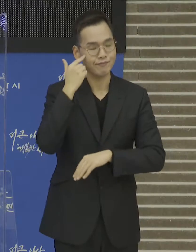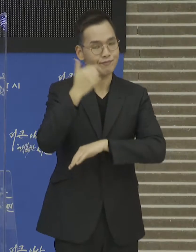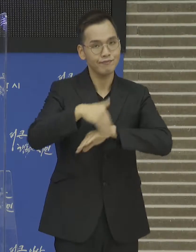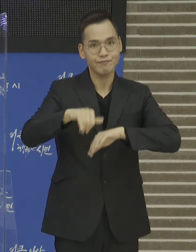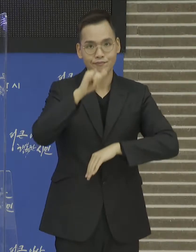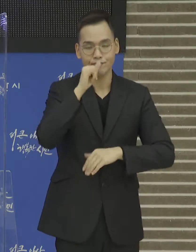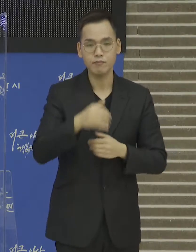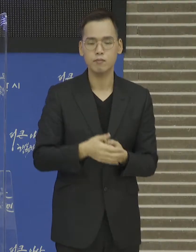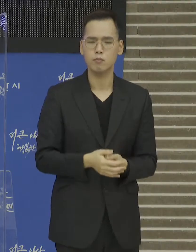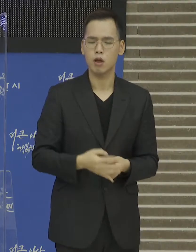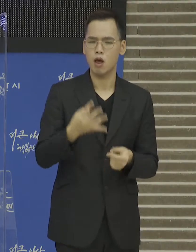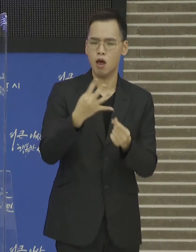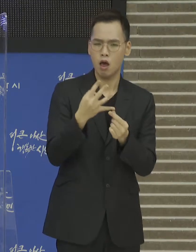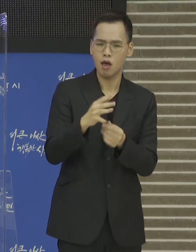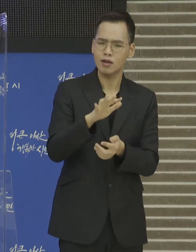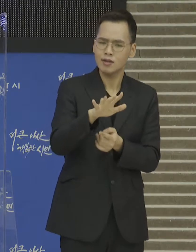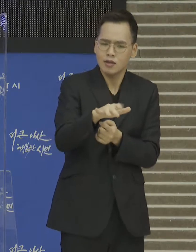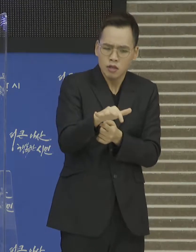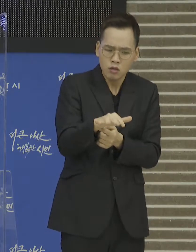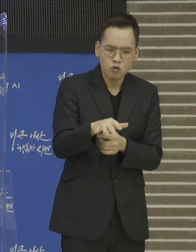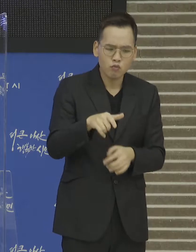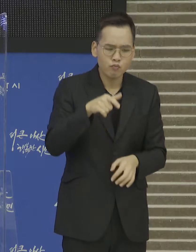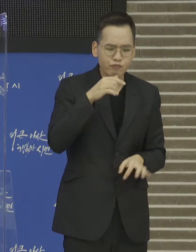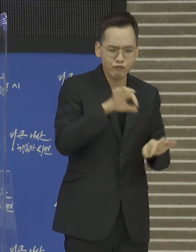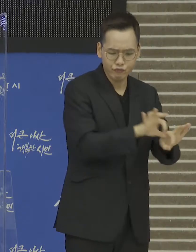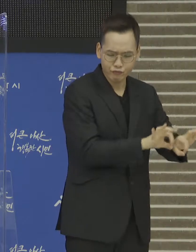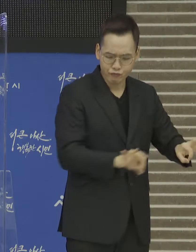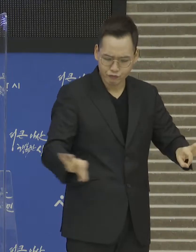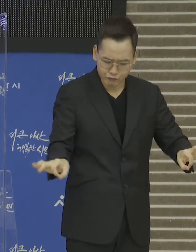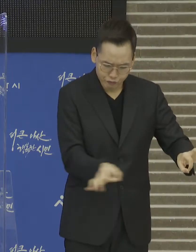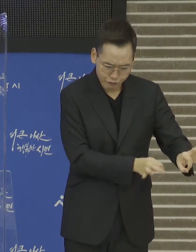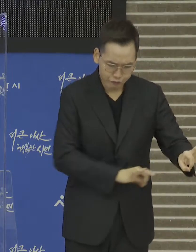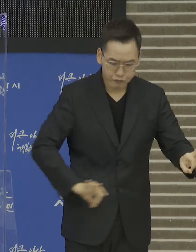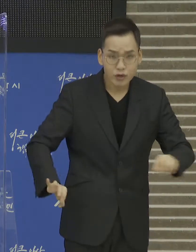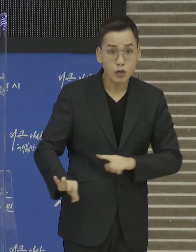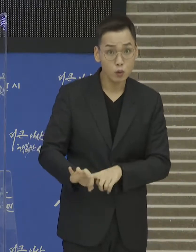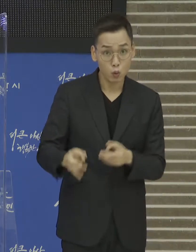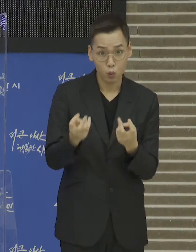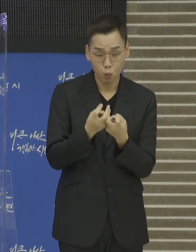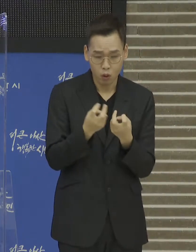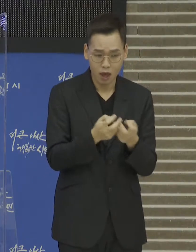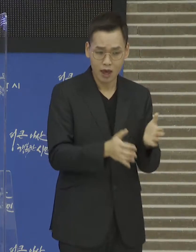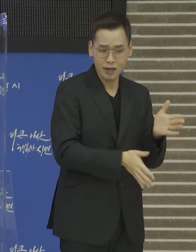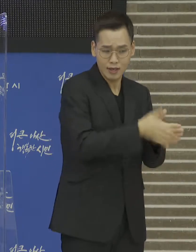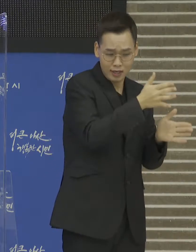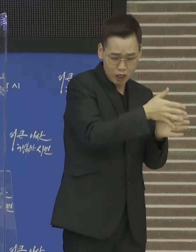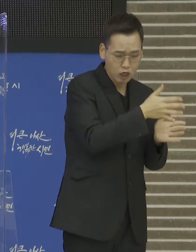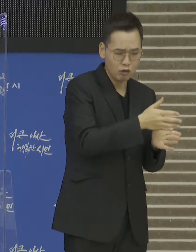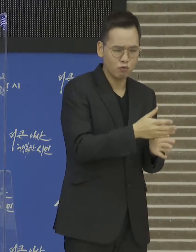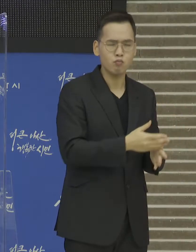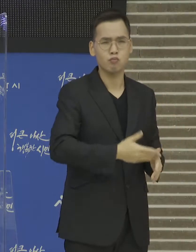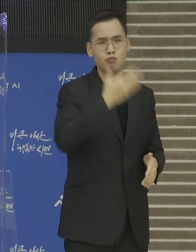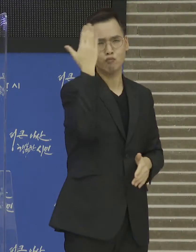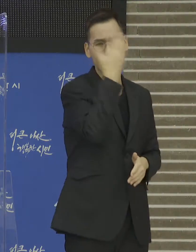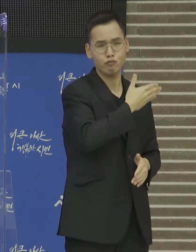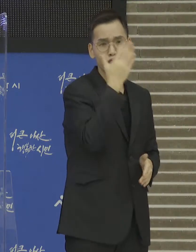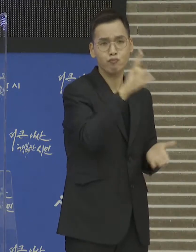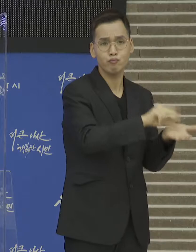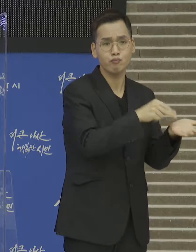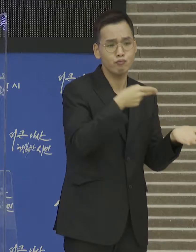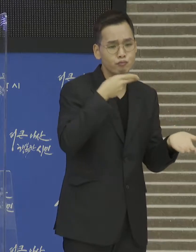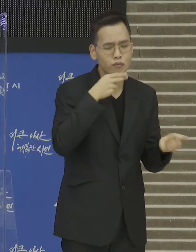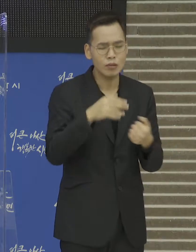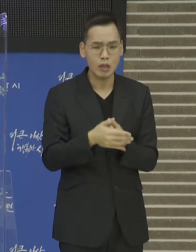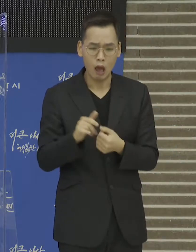네 번째 농어촌 마을 상수도 정비 사업입니다. 도시지역에 비하여 상대적으로 열악한 농촌지역의